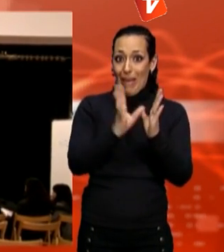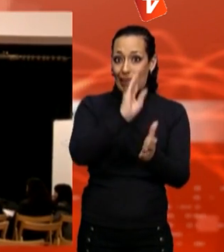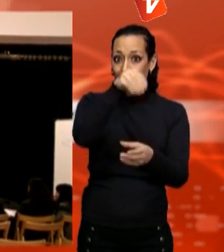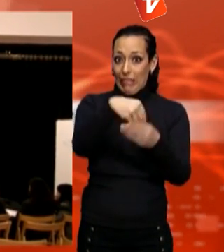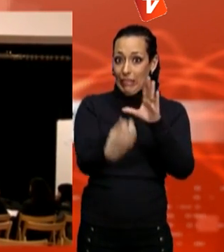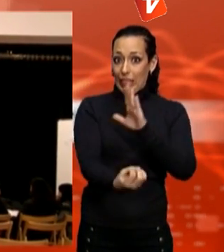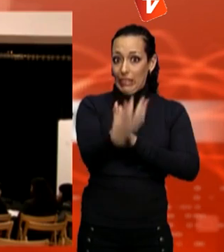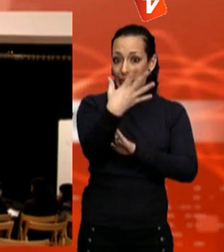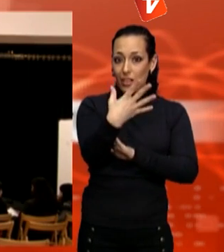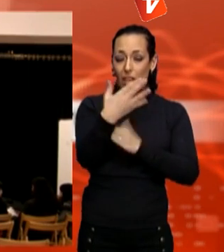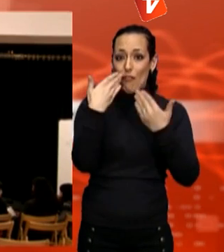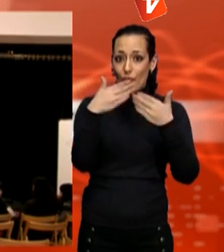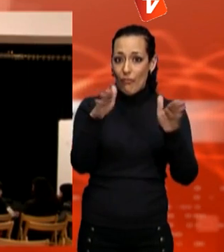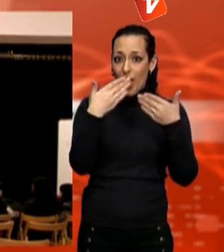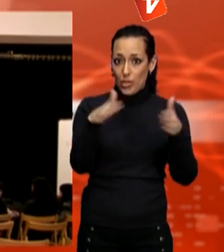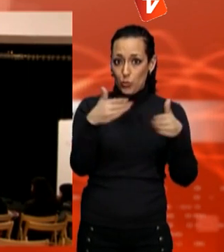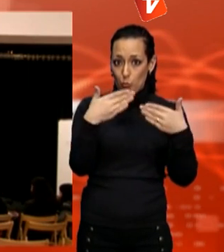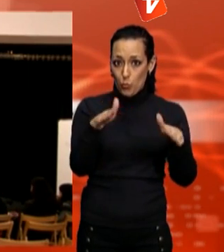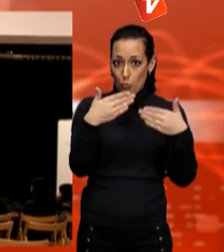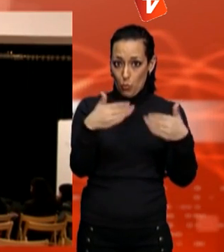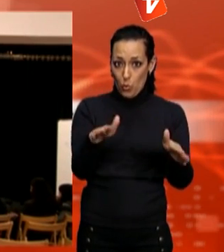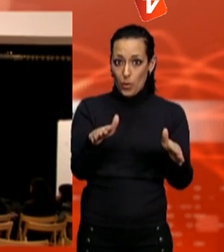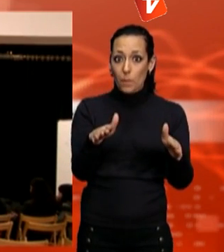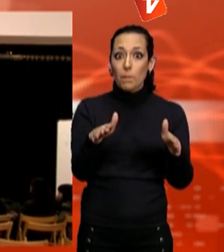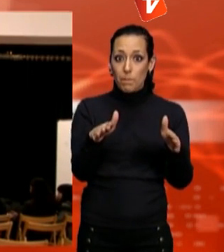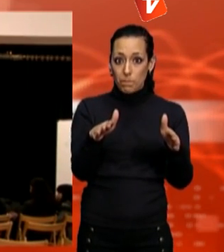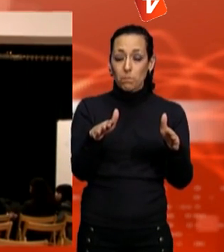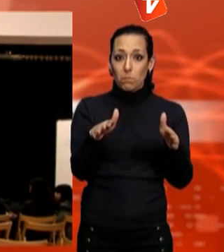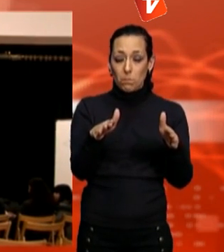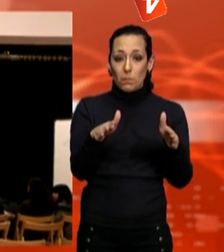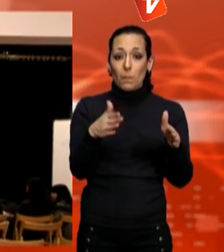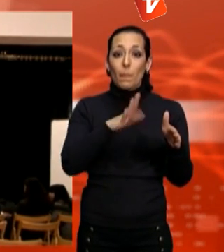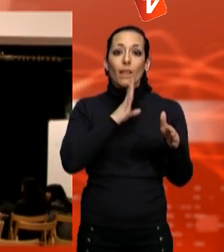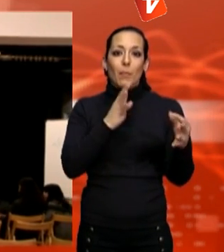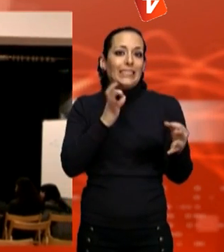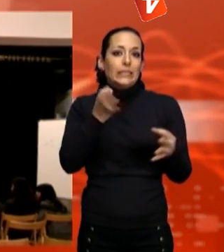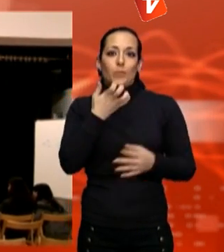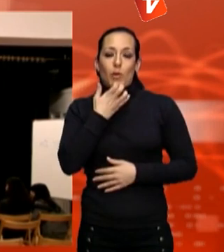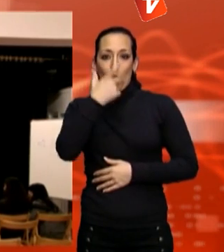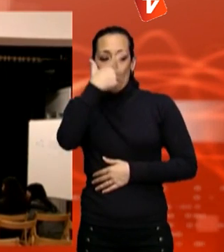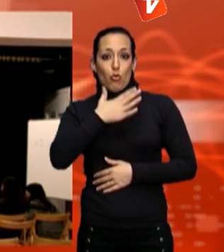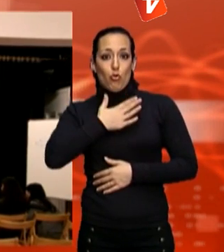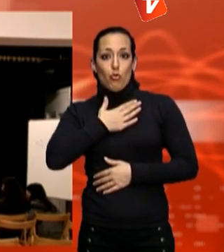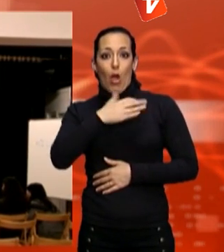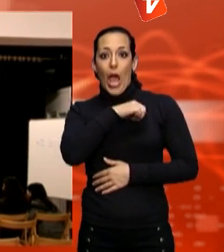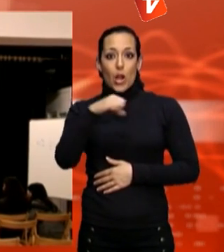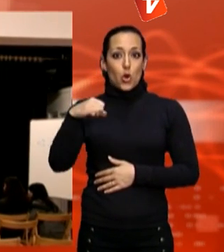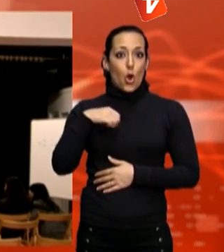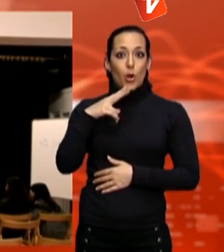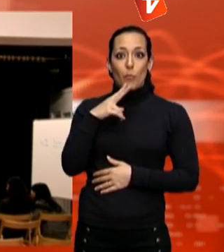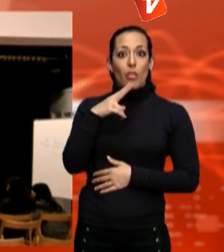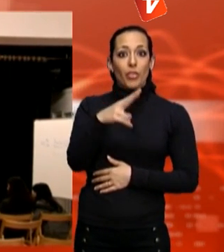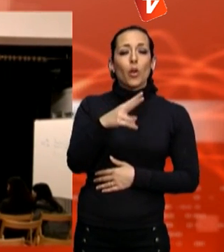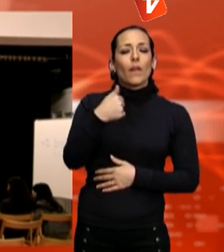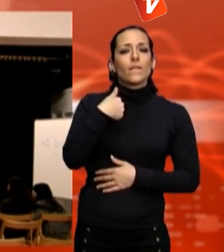'administrador d'aquesta pàgina i aquesta pàgina ho publicava de forma anònima i la gent ho va utilitzar per criticar